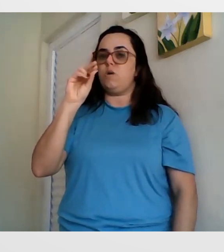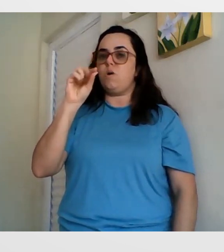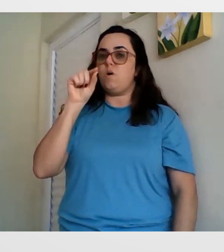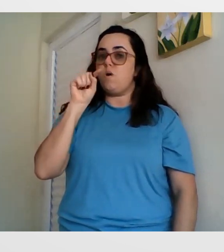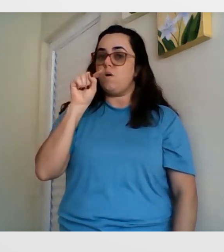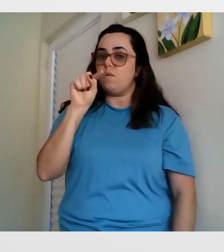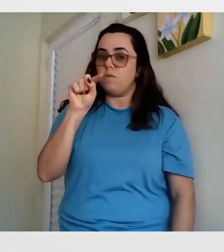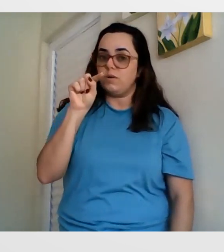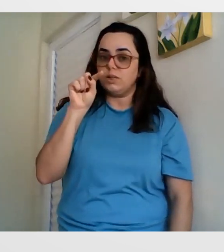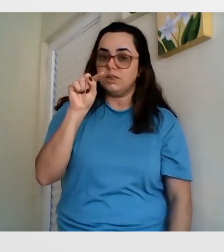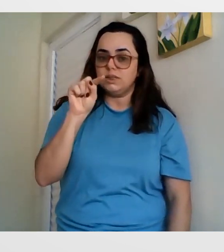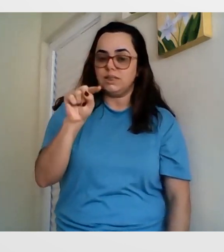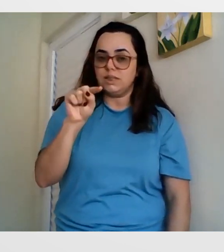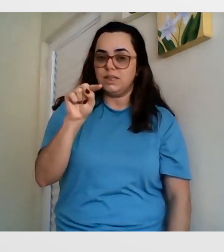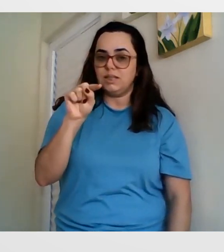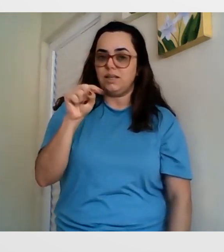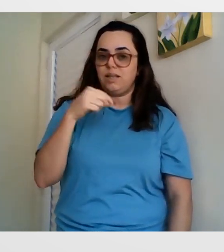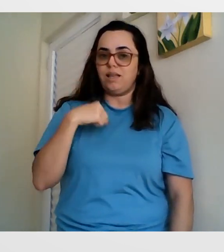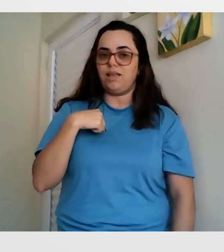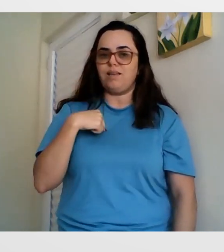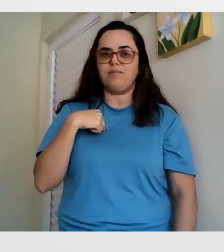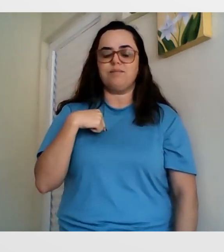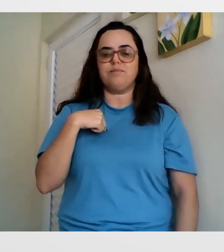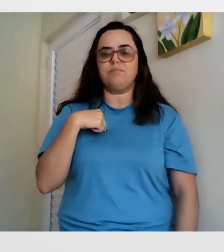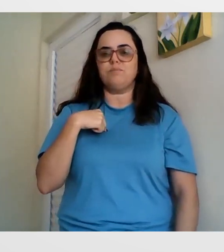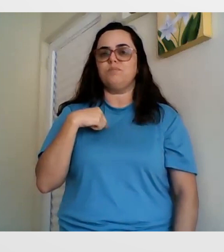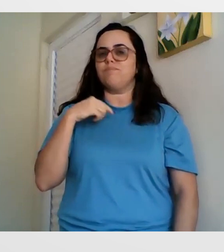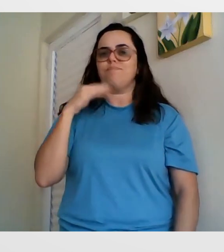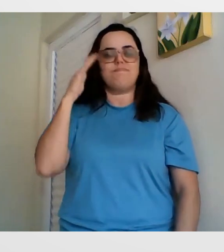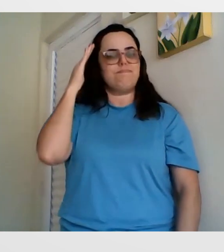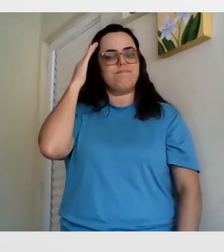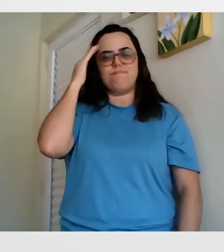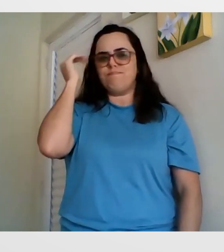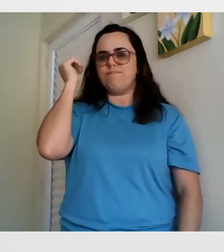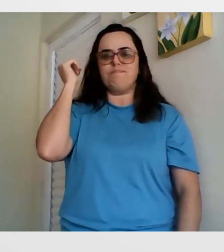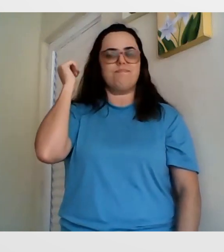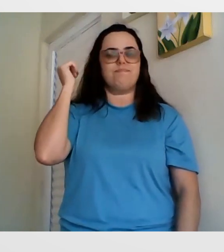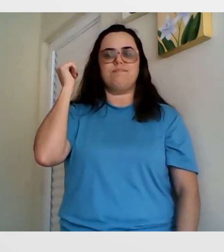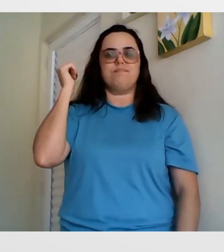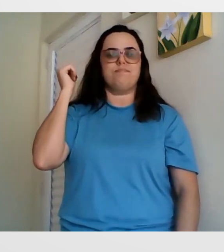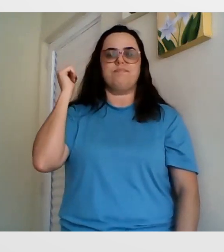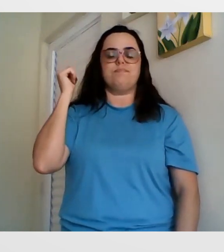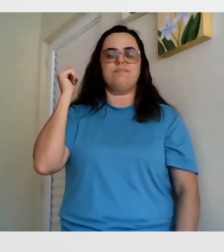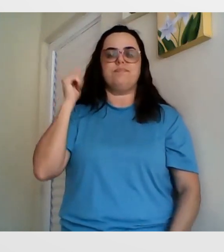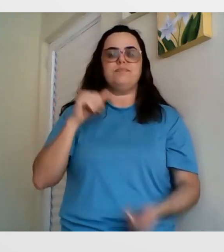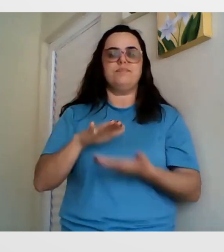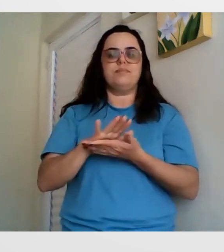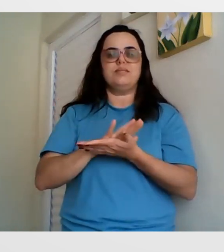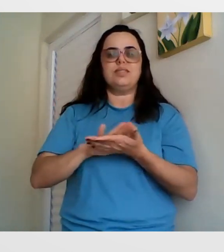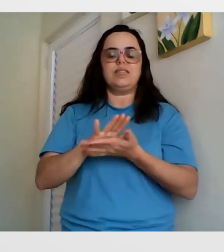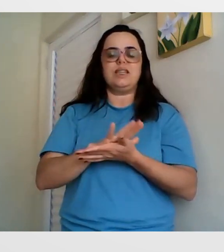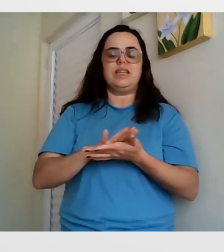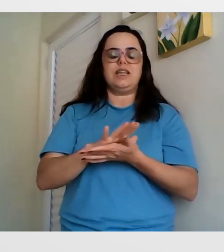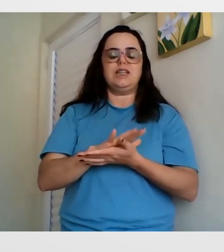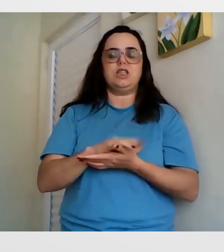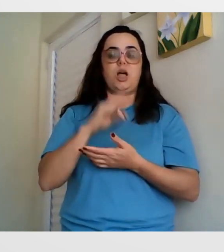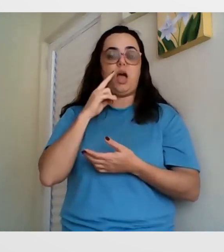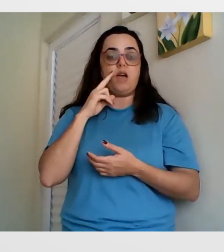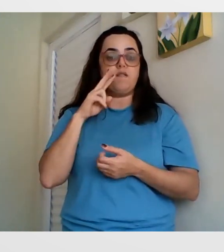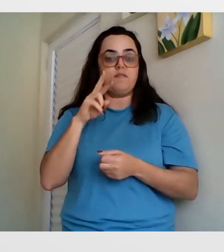Vocês me ensinaram. E, assim, antes eu não entendia nada de classificadores. Eu vi os classificadores